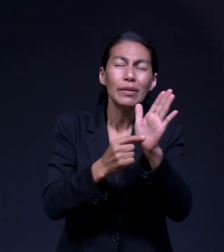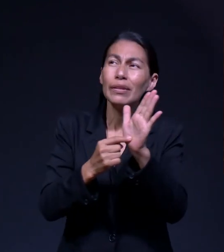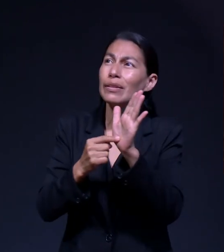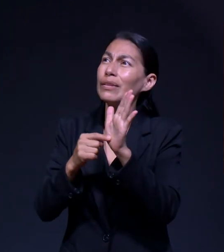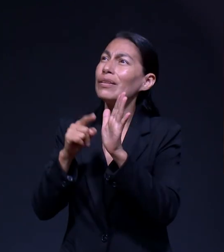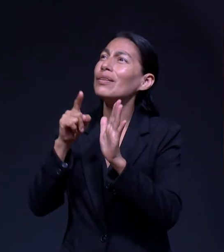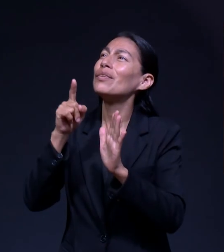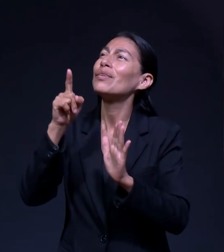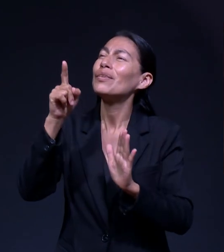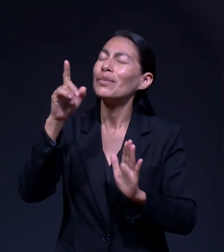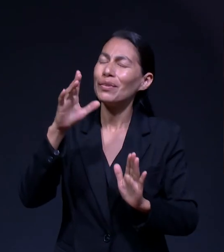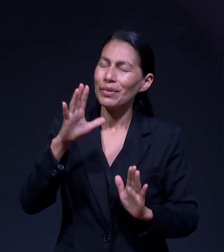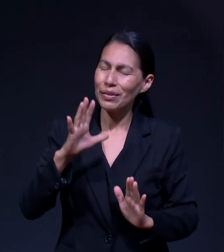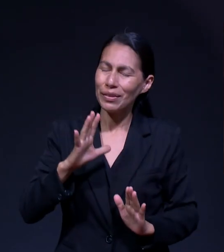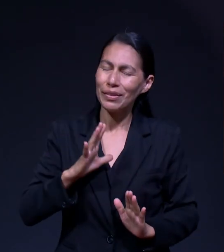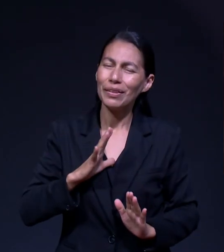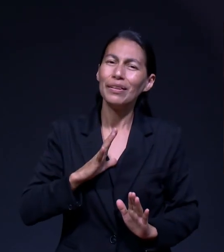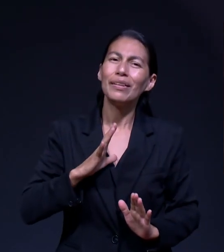Presencia